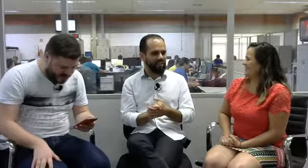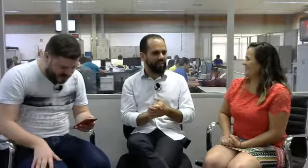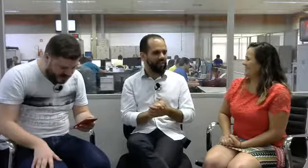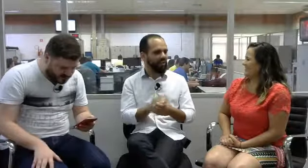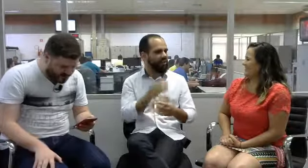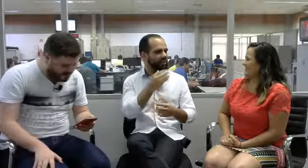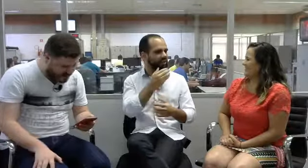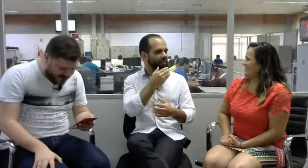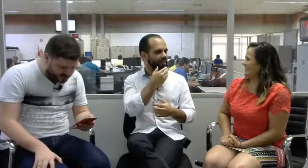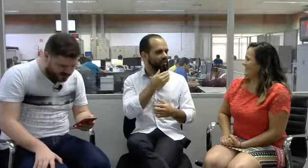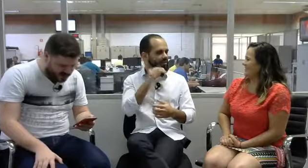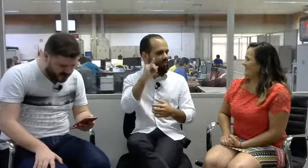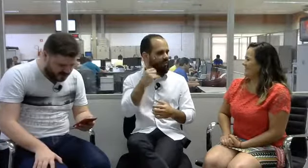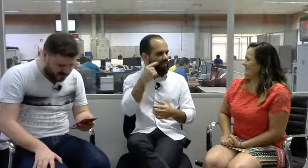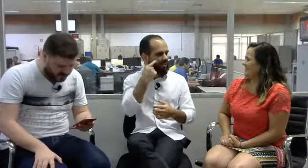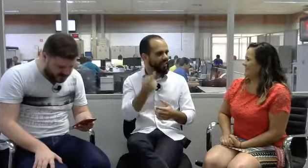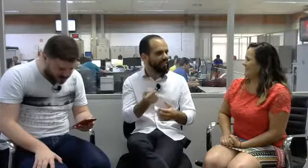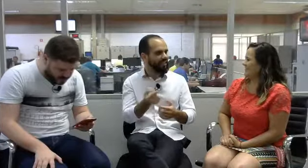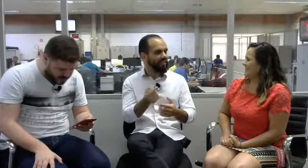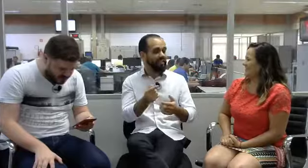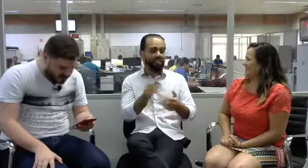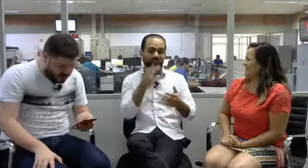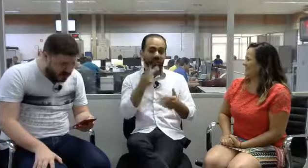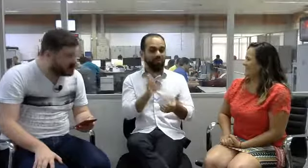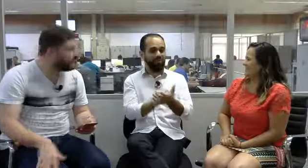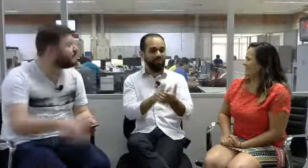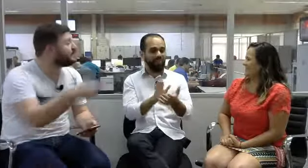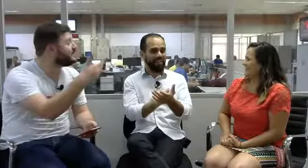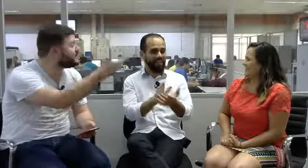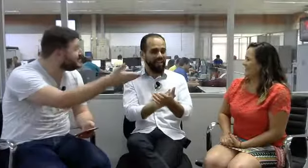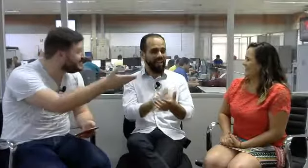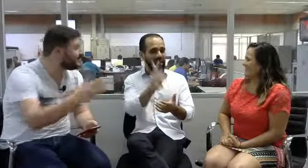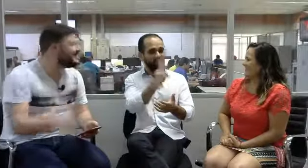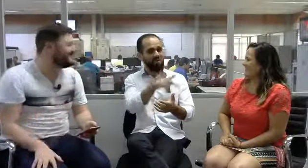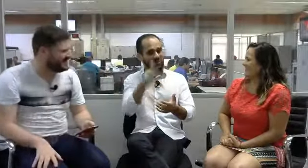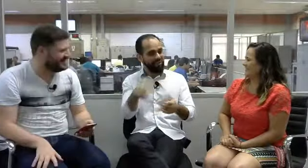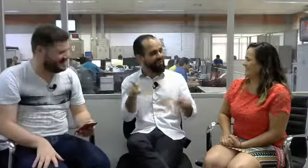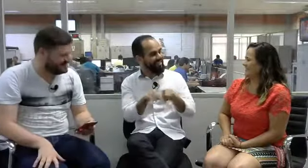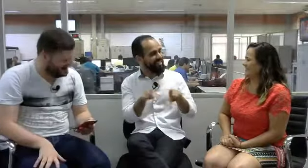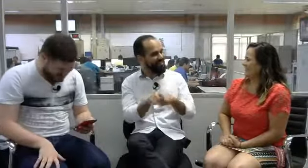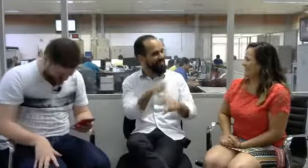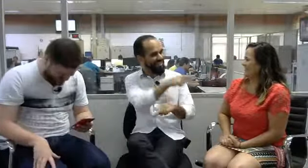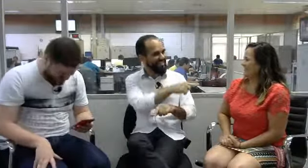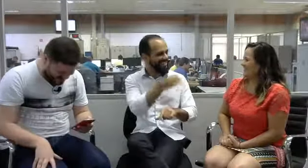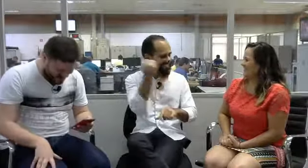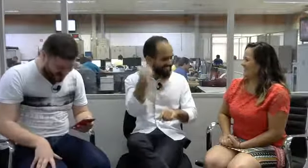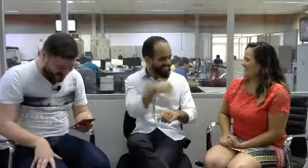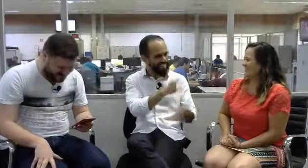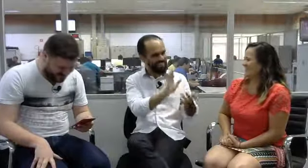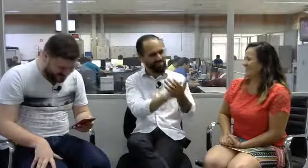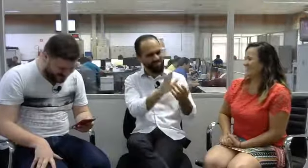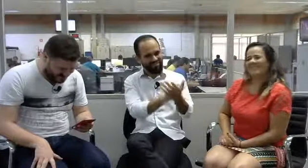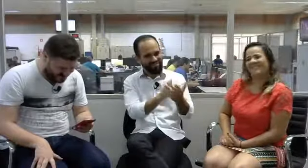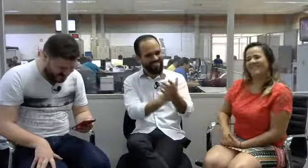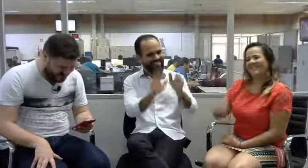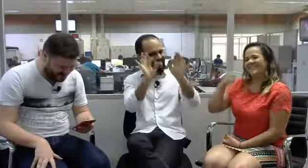disse, parabéns, ótimo professor e ótimo professora também, conhecido de vocês dois aí.